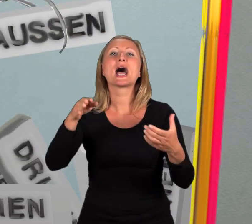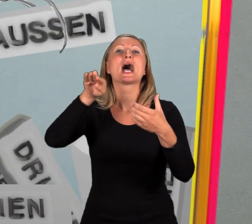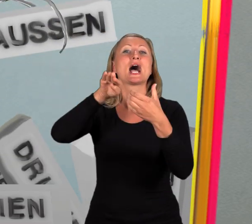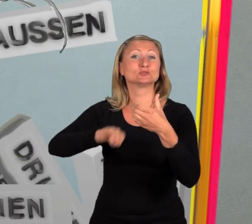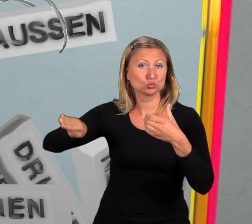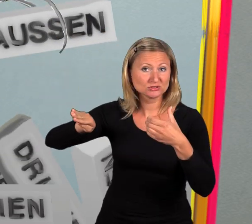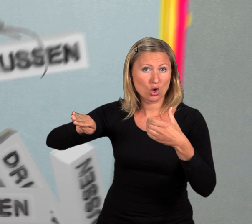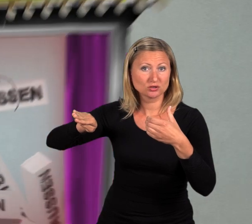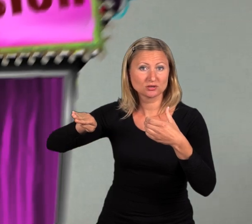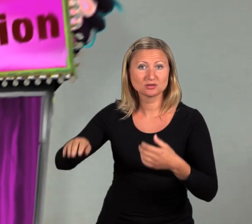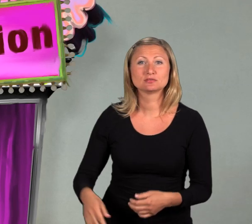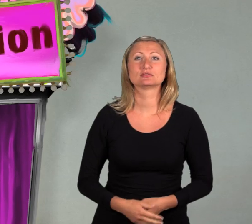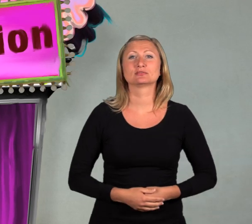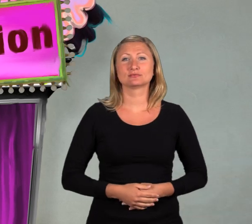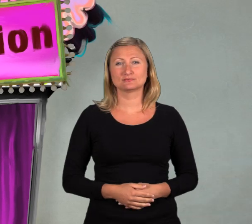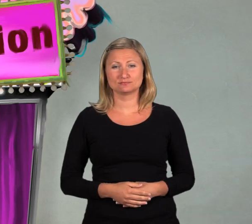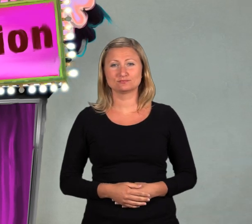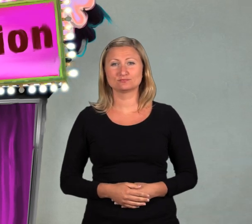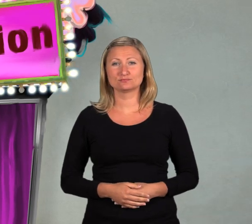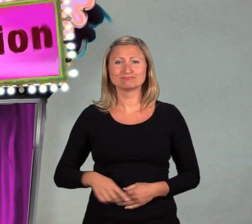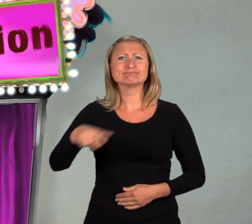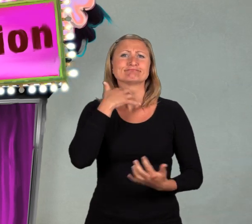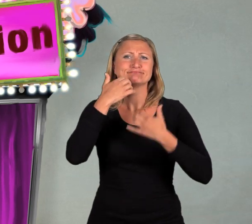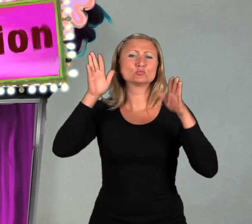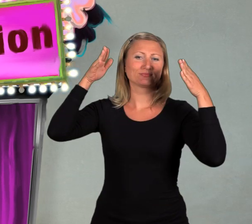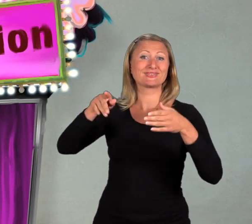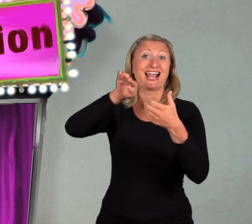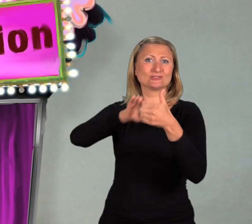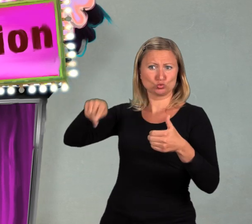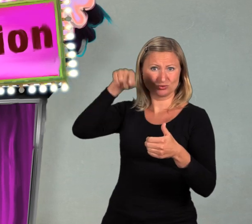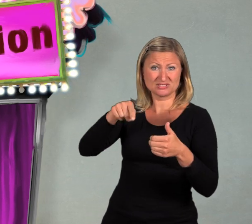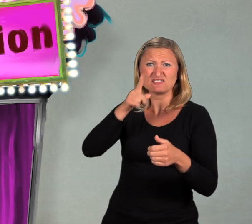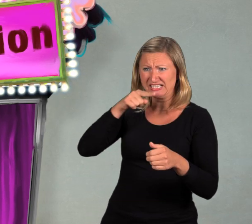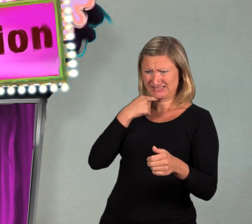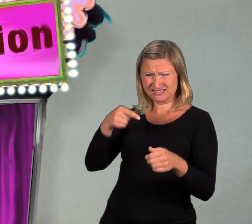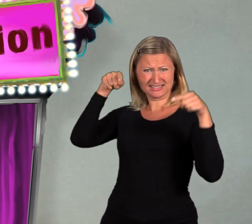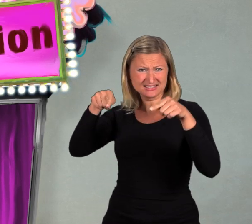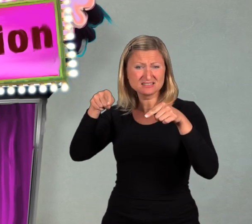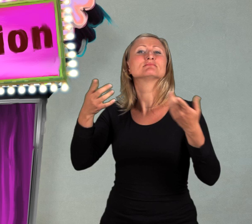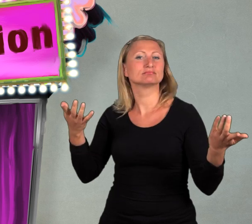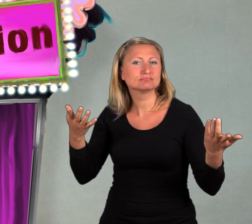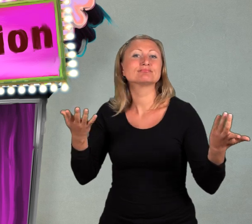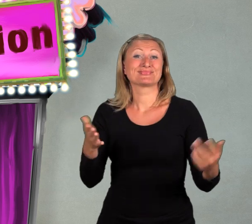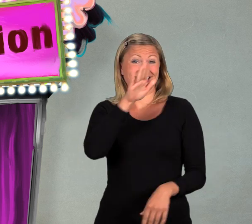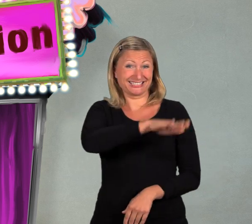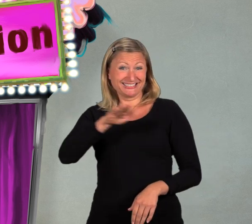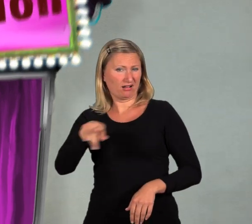Die Soziologie nennt das Exklusion Wenn wir über Exklusion reden, dann reden wir von Kindern,